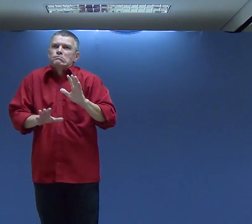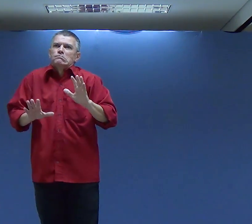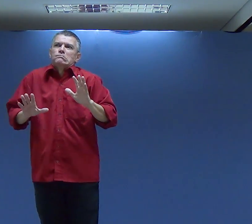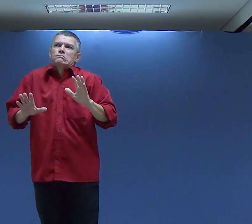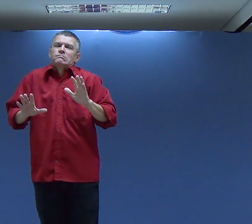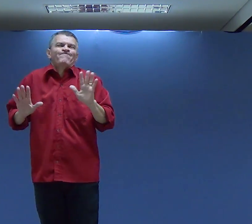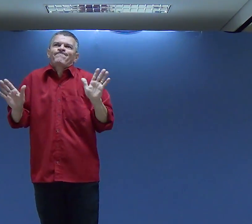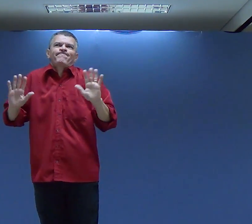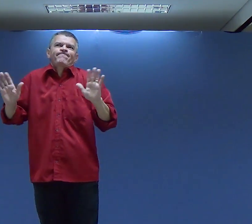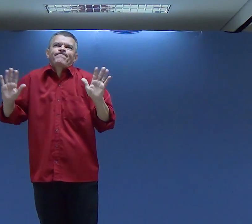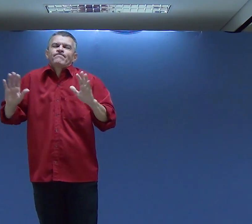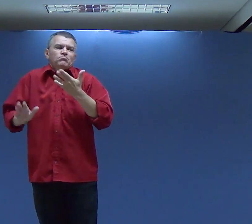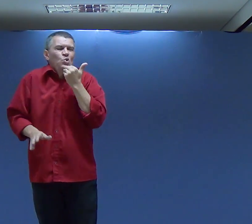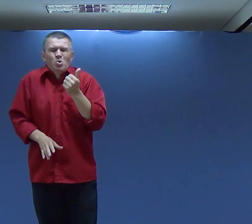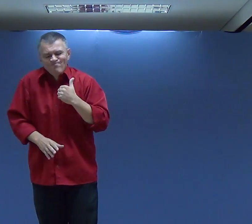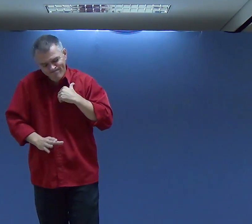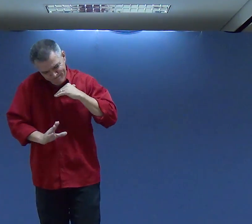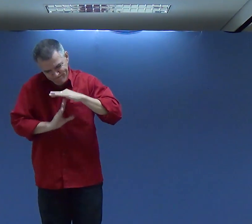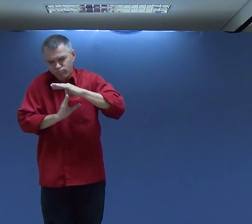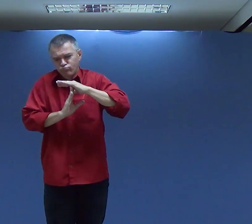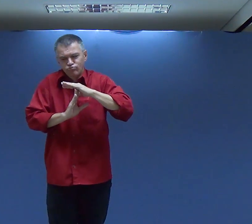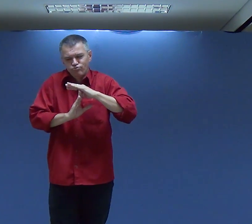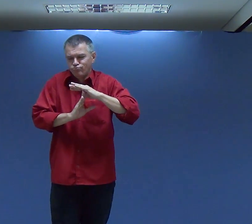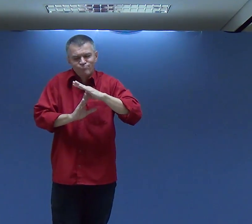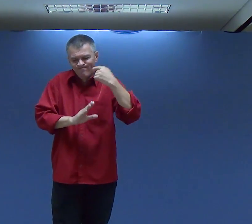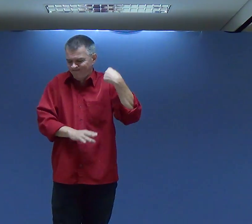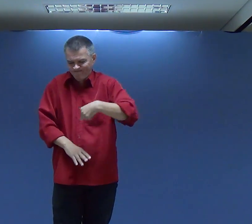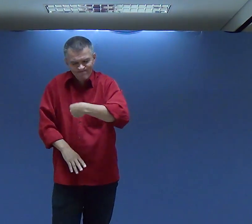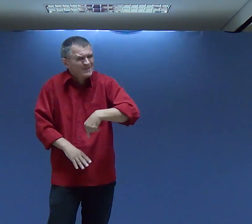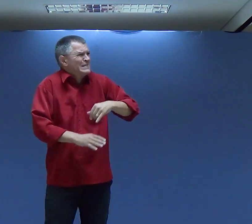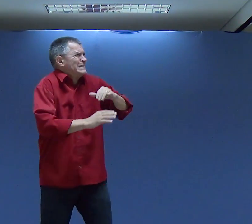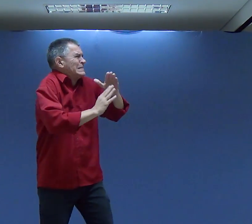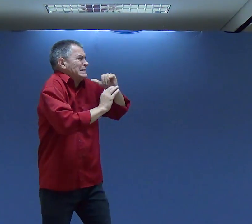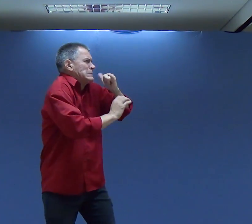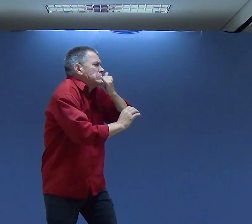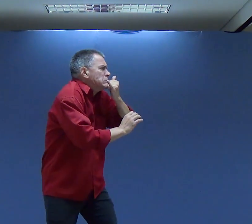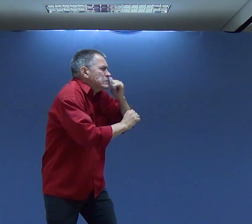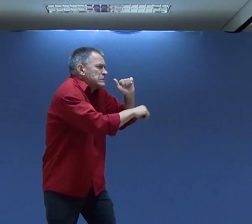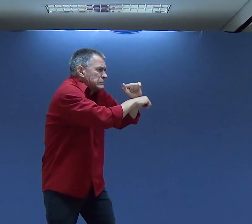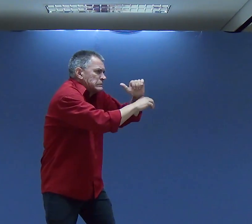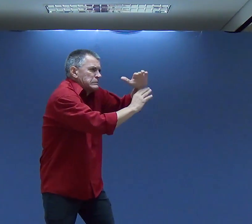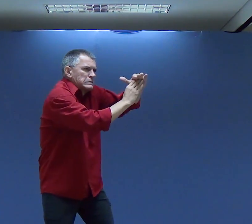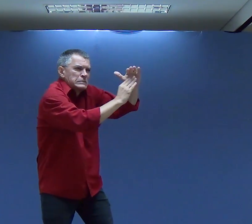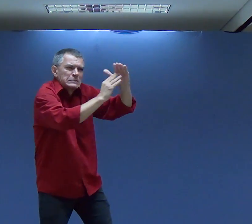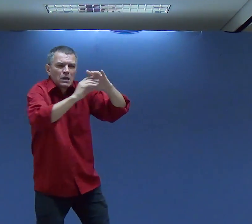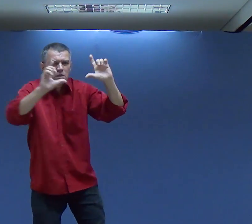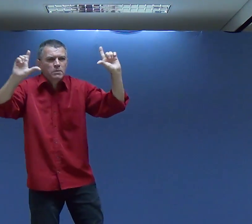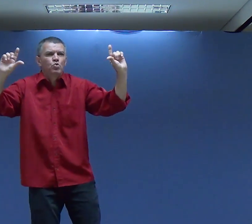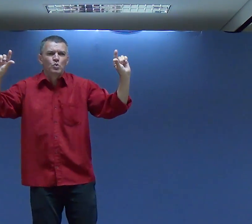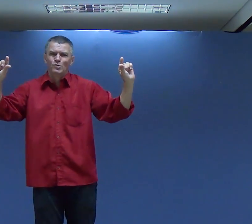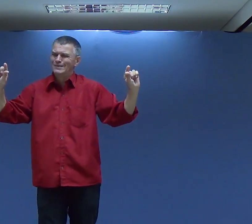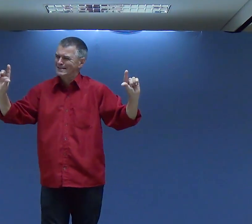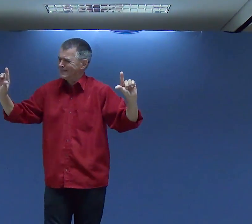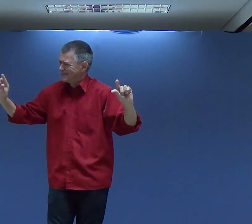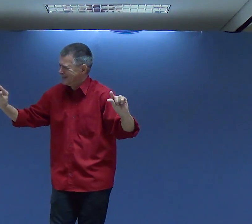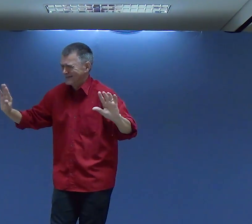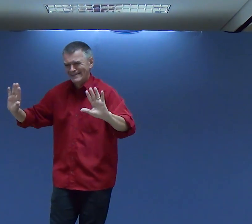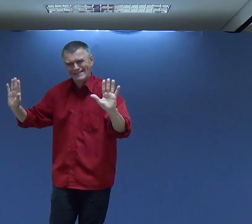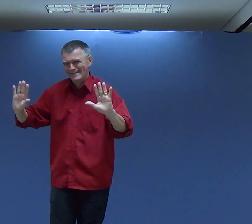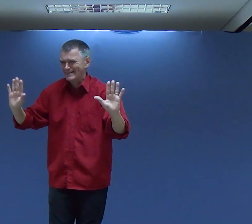perigoso Porque o orgulho Pode começar a tomar conta Da gente E eu precisei Pedir Um tempinho Porque A